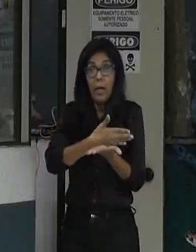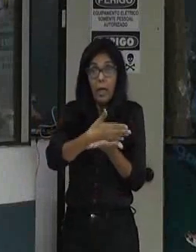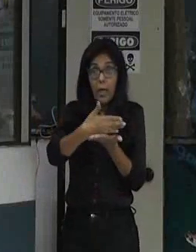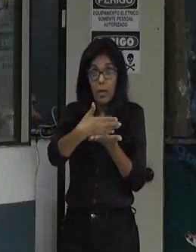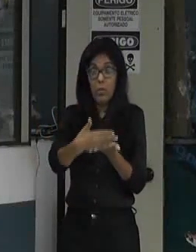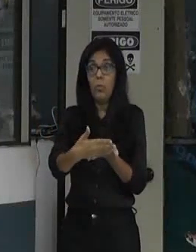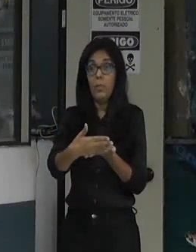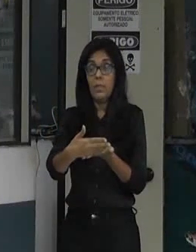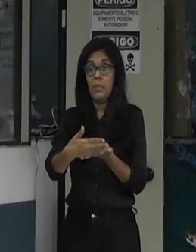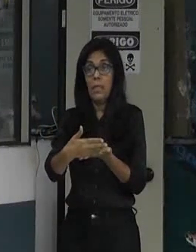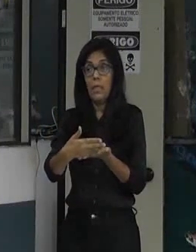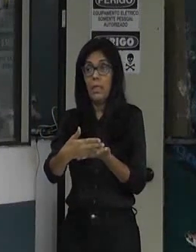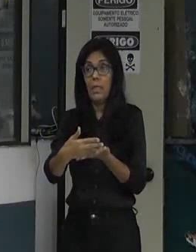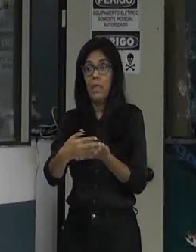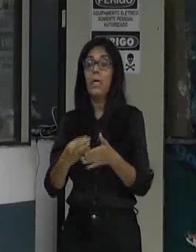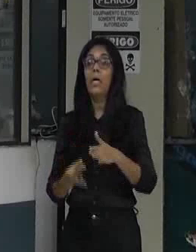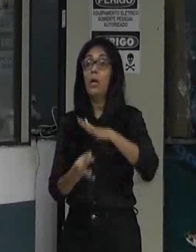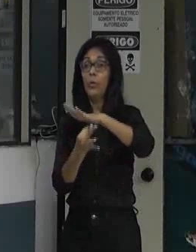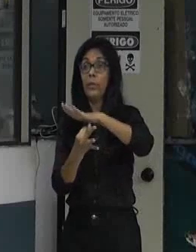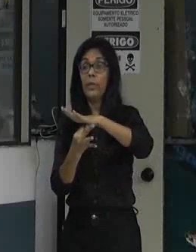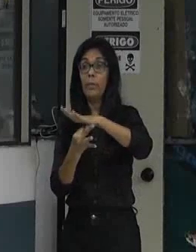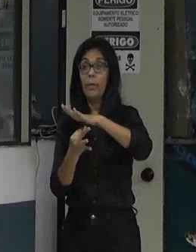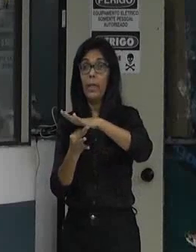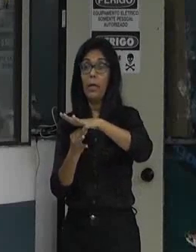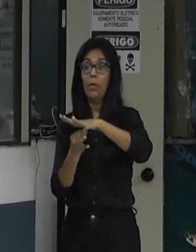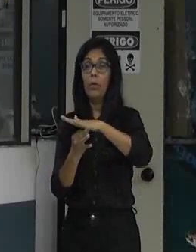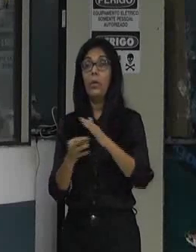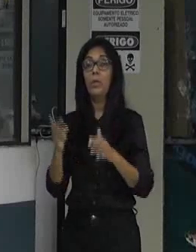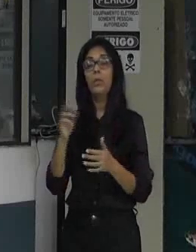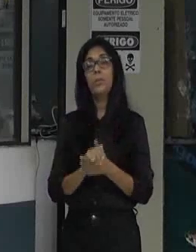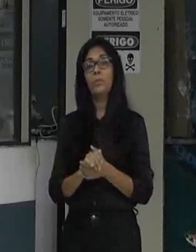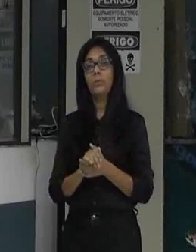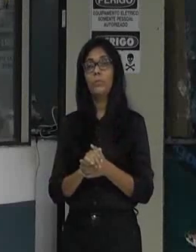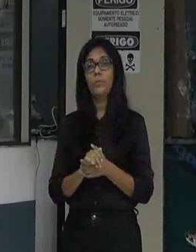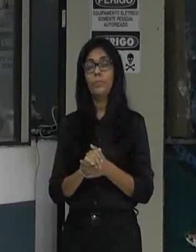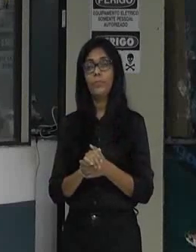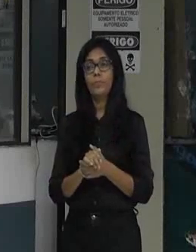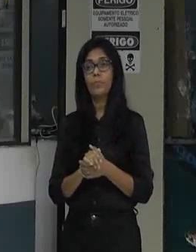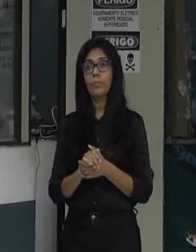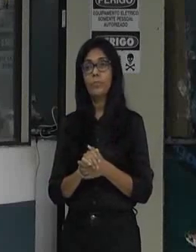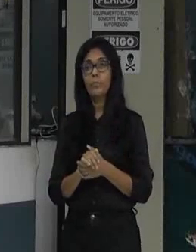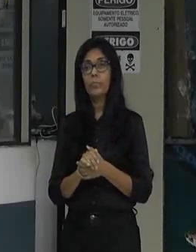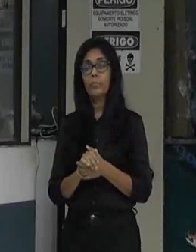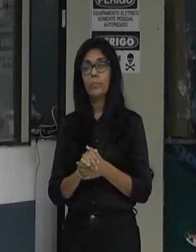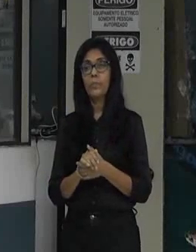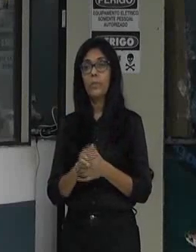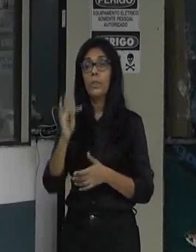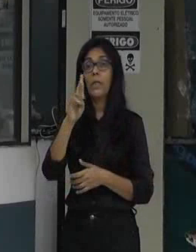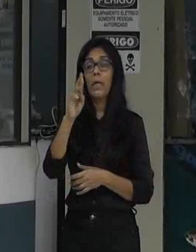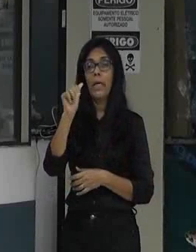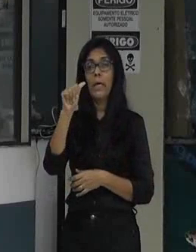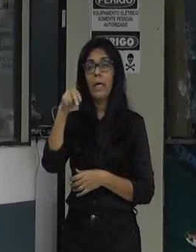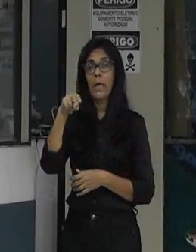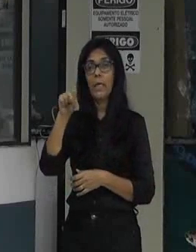na de hoje amanhã nesta feira aí eu quero deixar um teste falando aqui primeiro